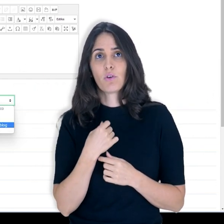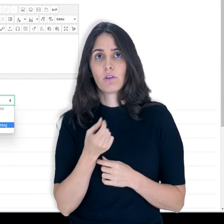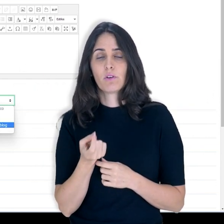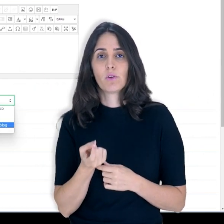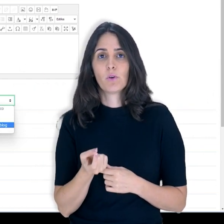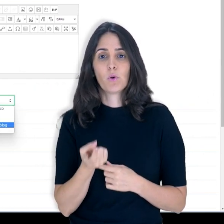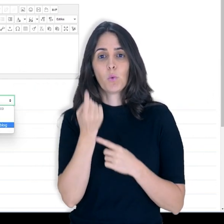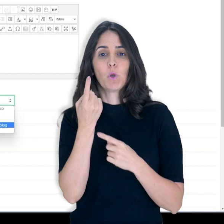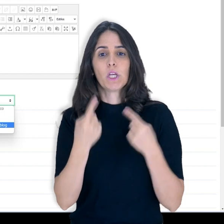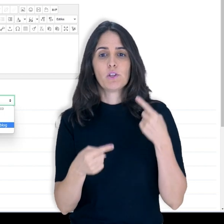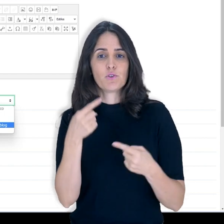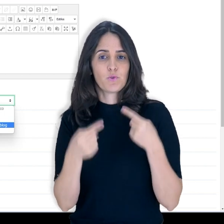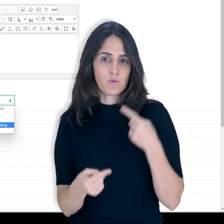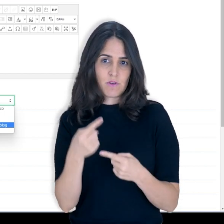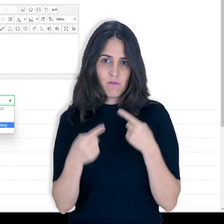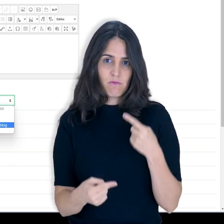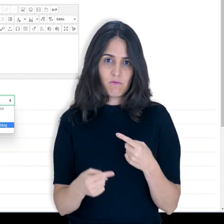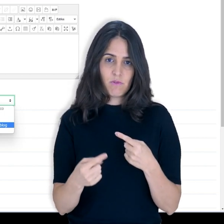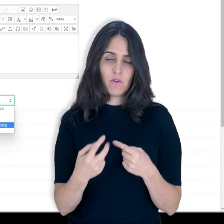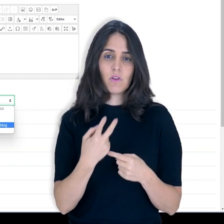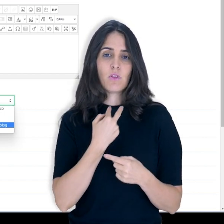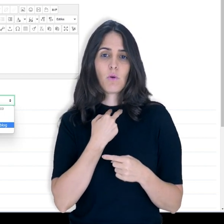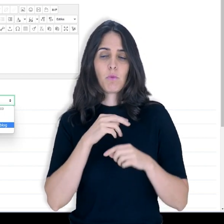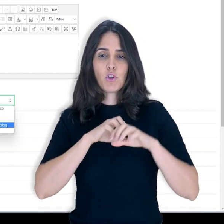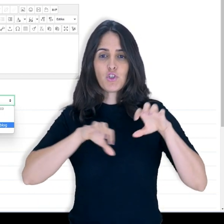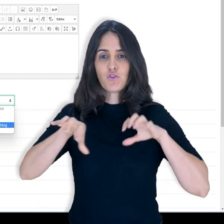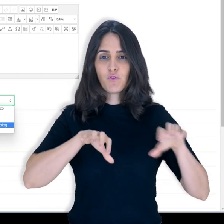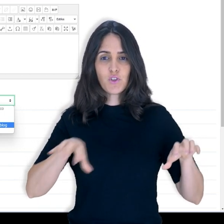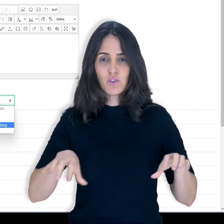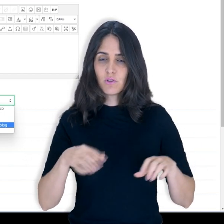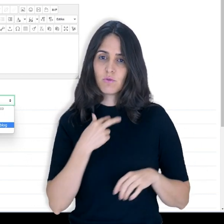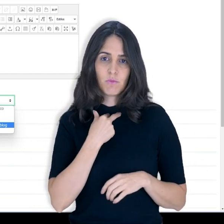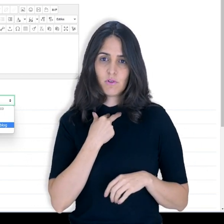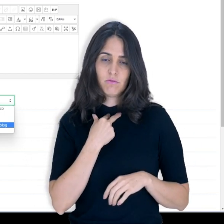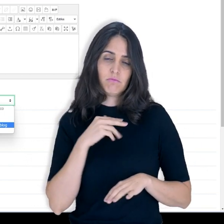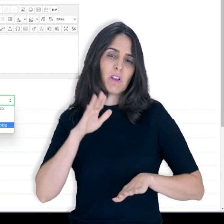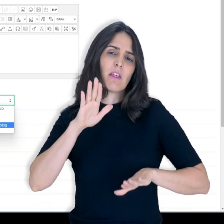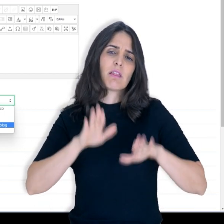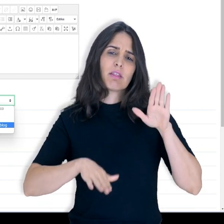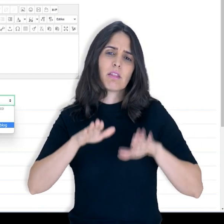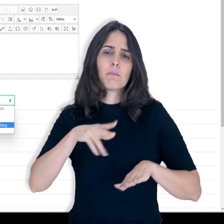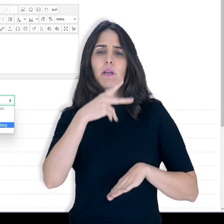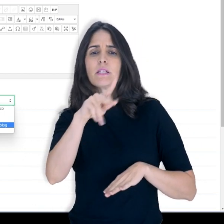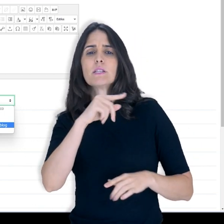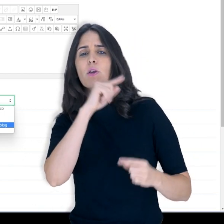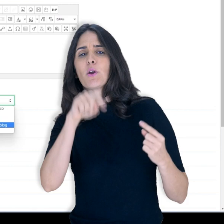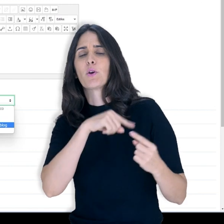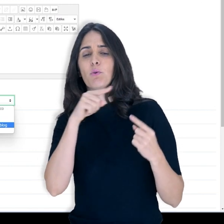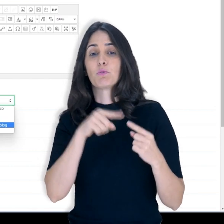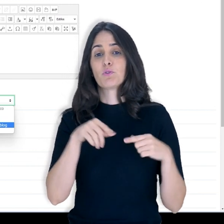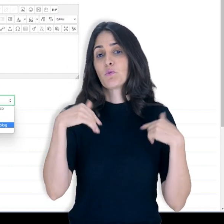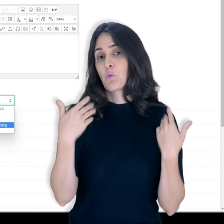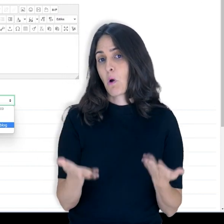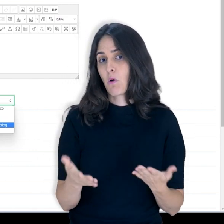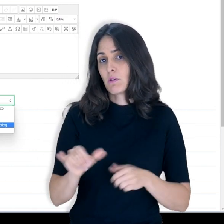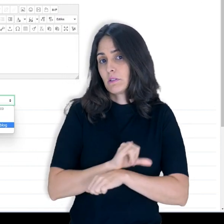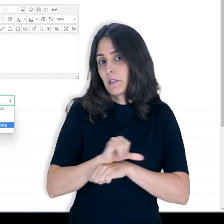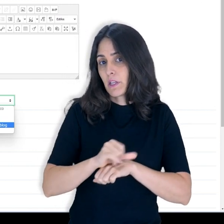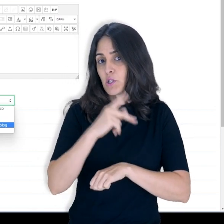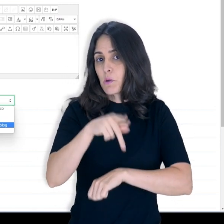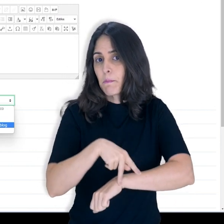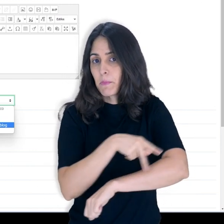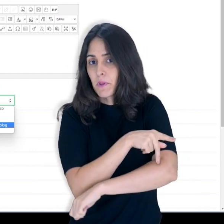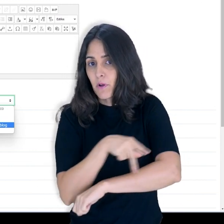formato de única discussão e não dividido por tópico. Então, tudo vai depender do seu objetivo